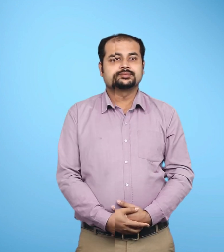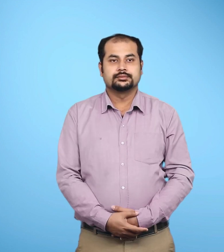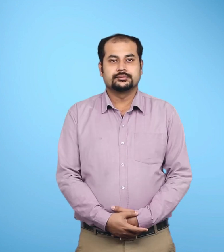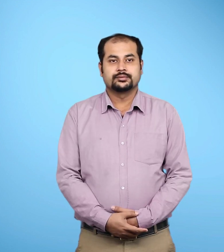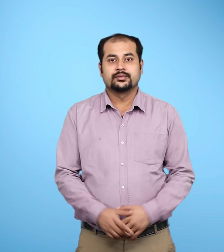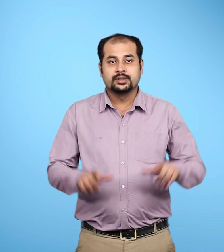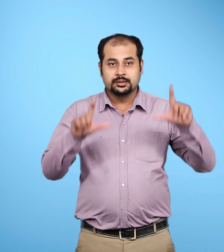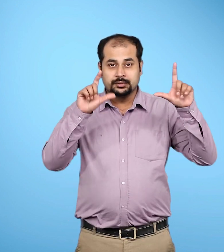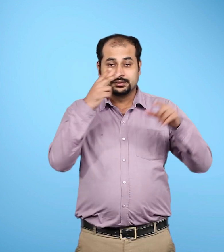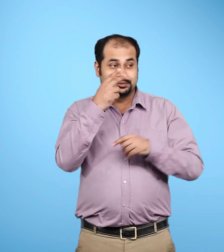इन सेट